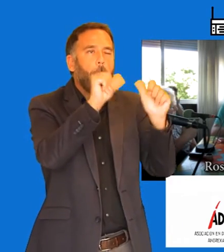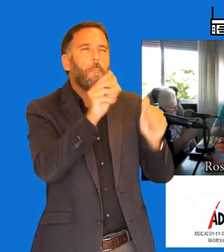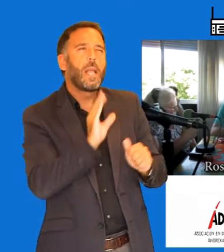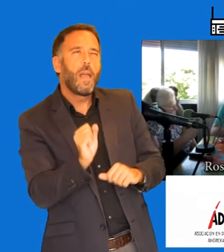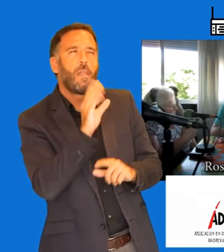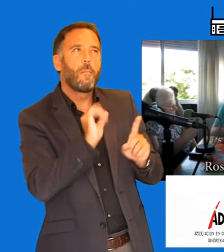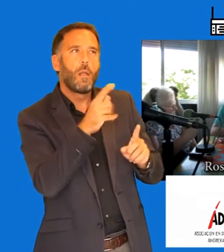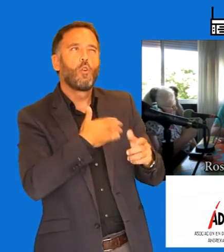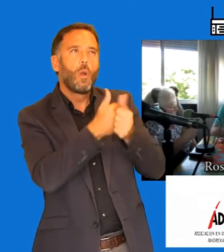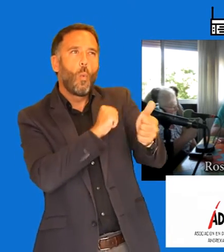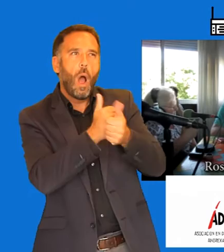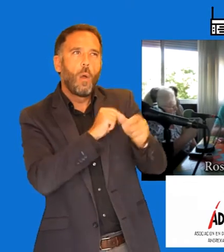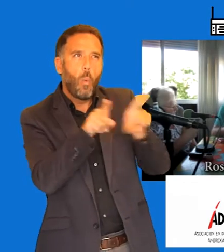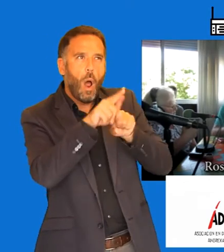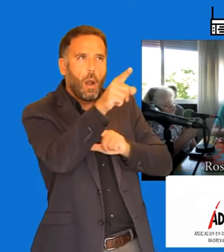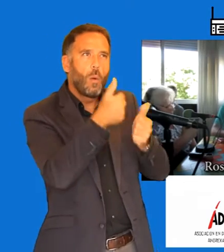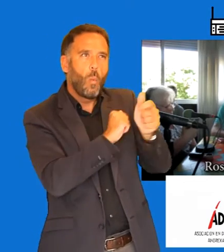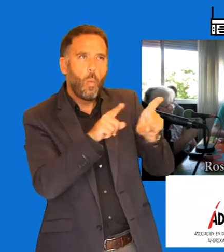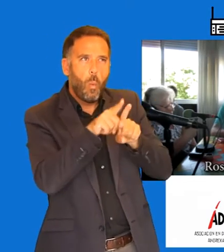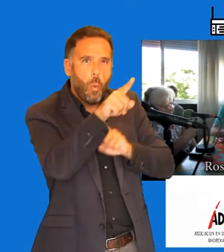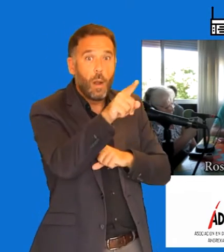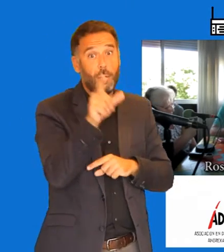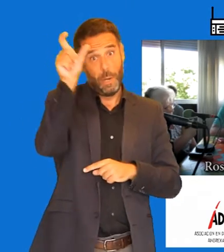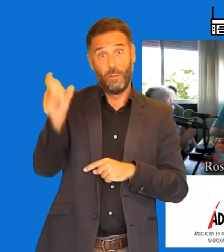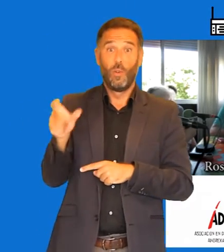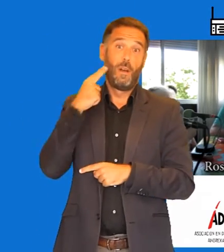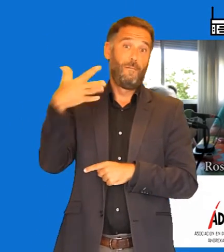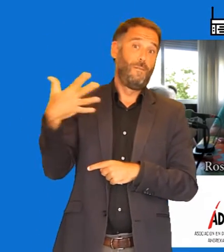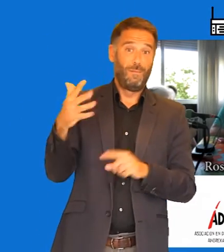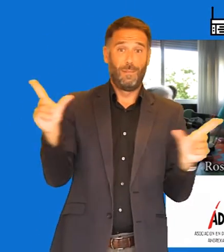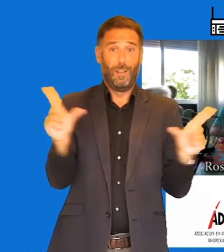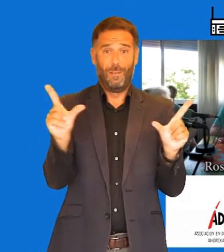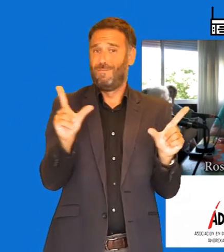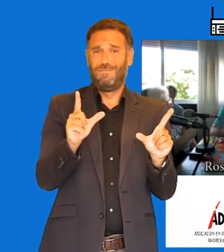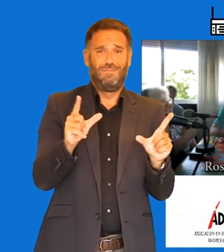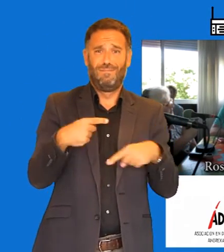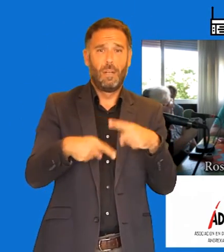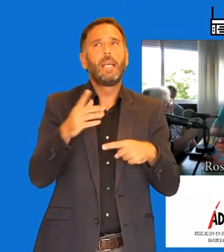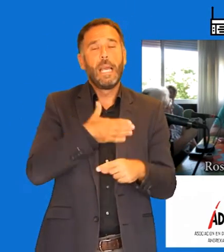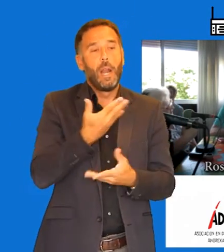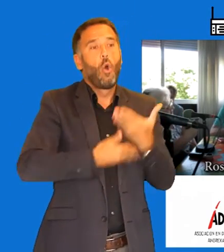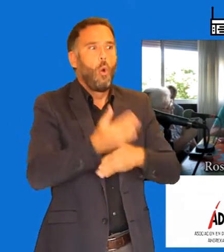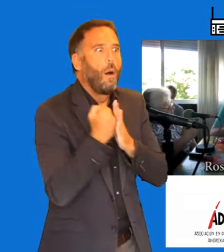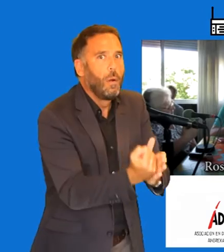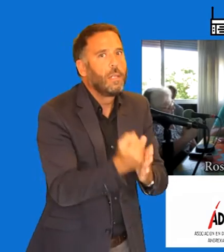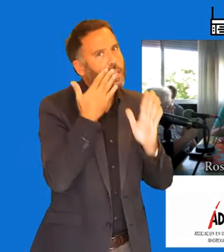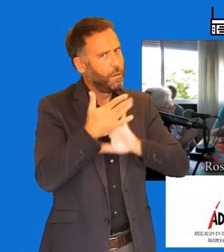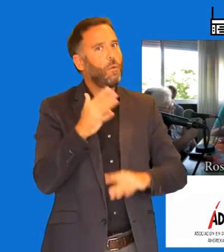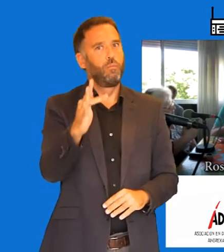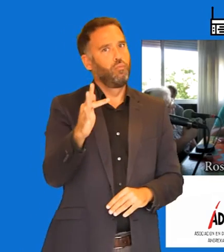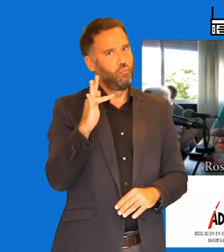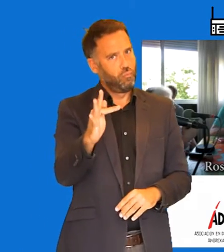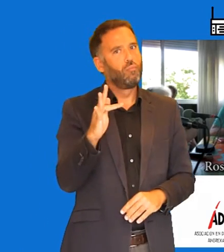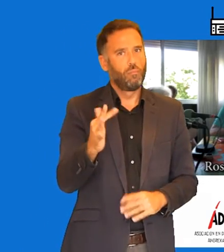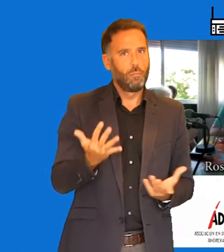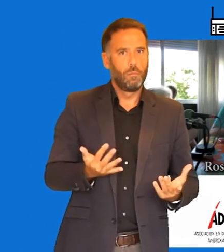el querer ser como lo que sale en la tele y esta persona que sale mucho en la tele, que quiera poner su granito de arena en esta causa... Eso también ha... Es a